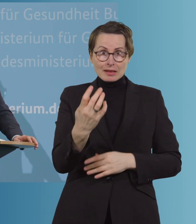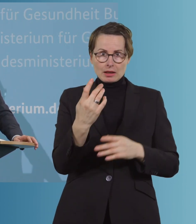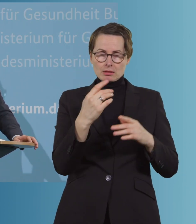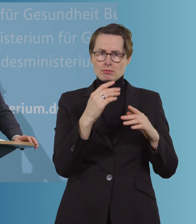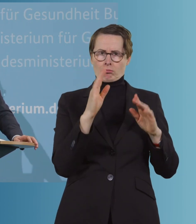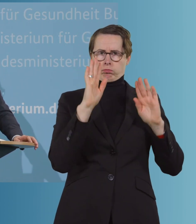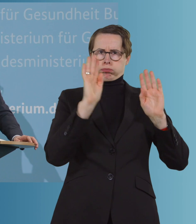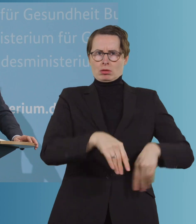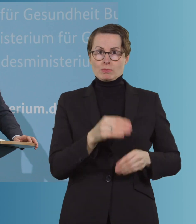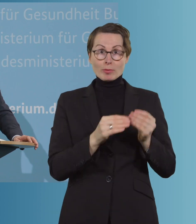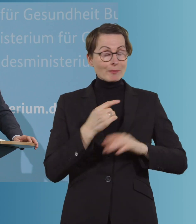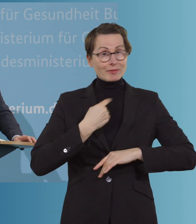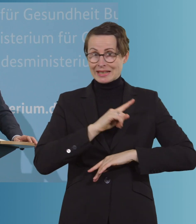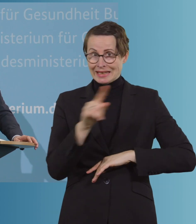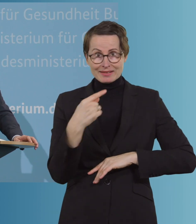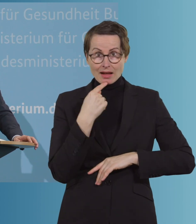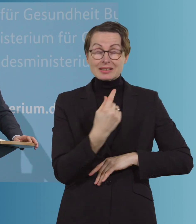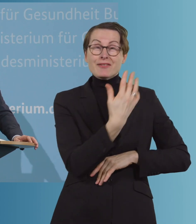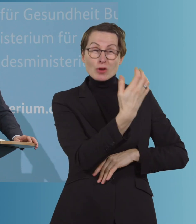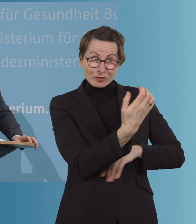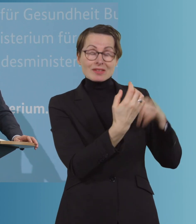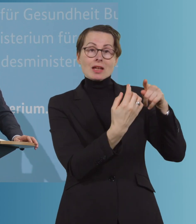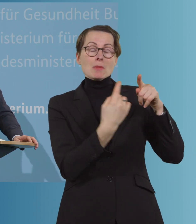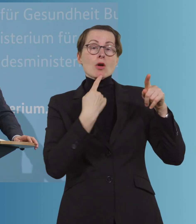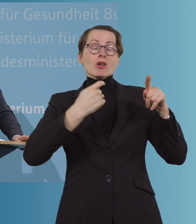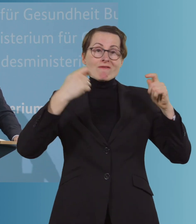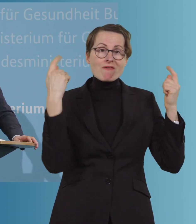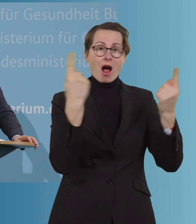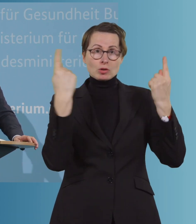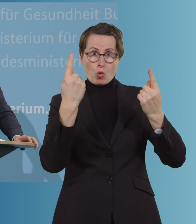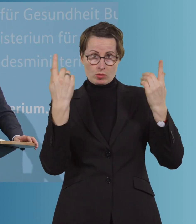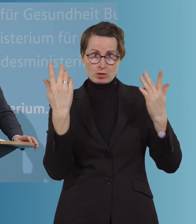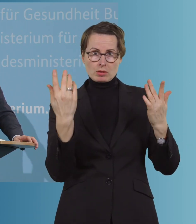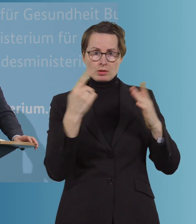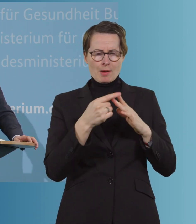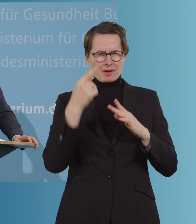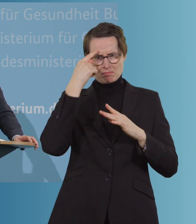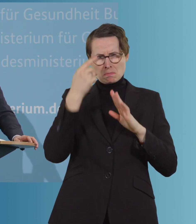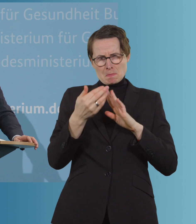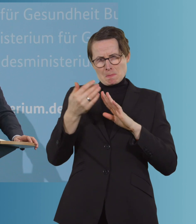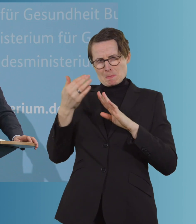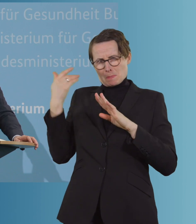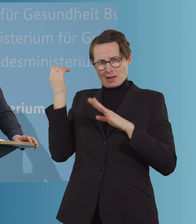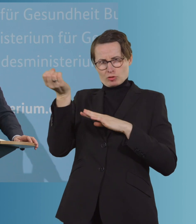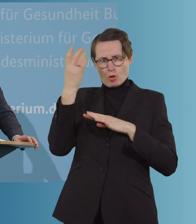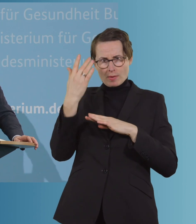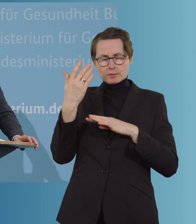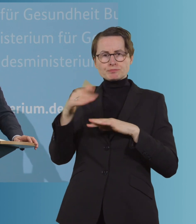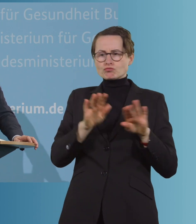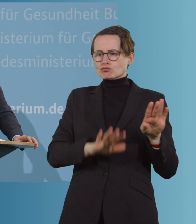unproblematisch wäre. Was wir gesehen haben, wenn wir uns erinnern, nach Ende des Sommers, ein Landkreis, eine Stadt, eine Region,